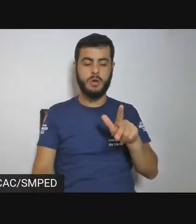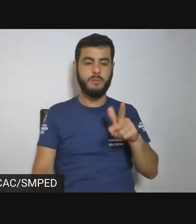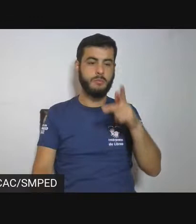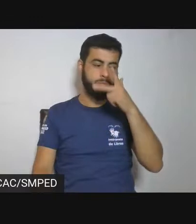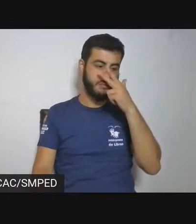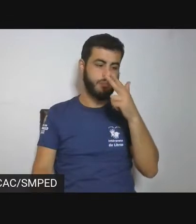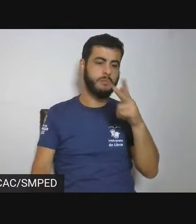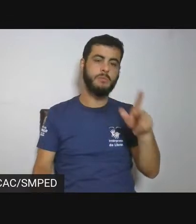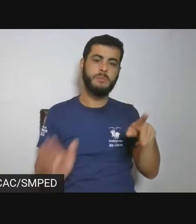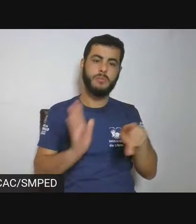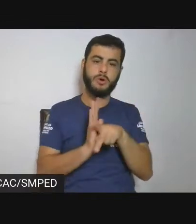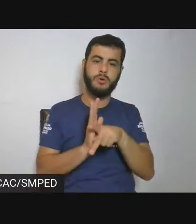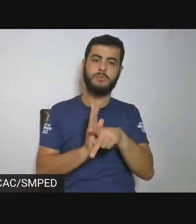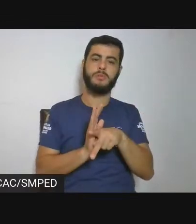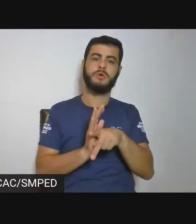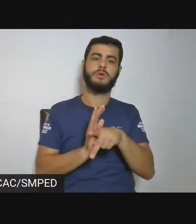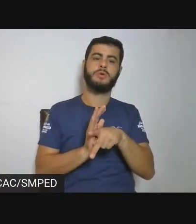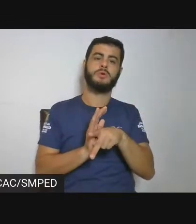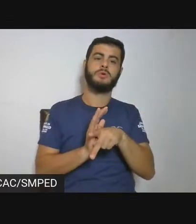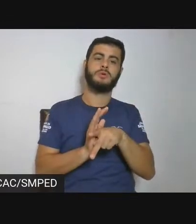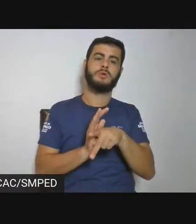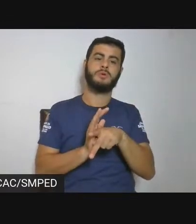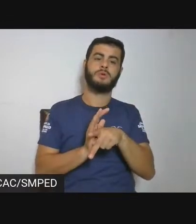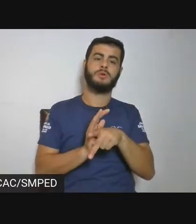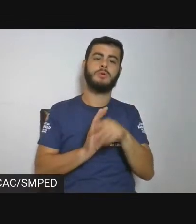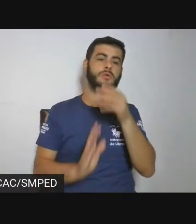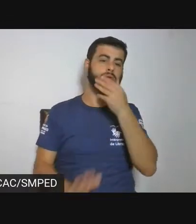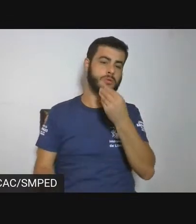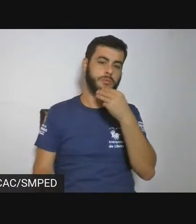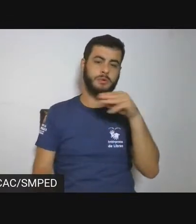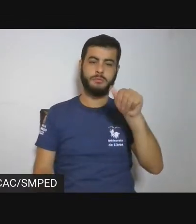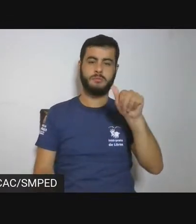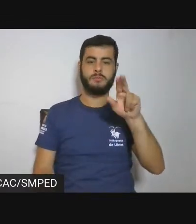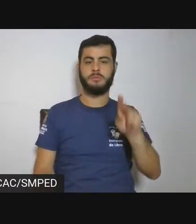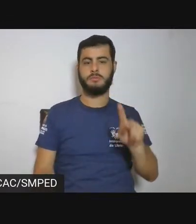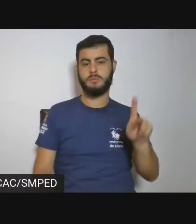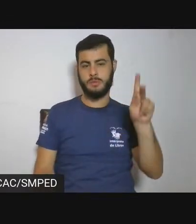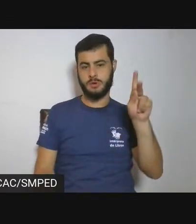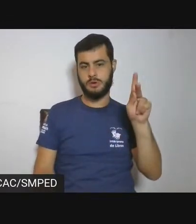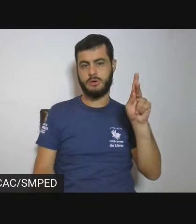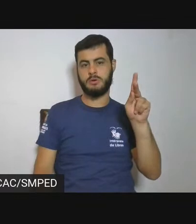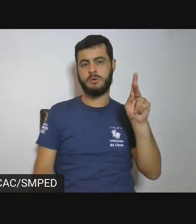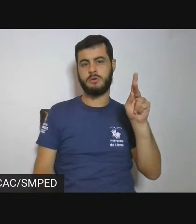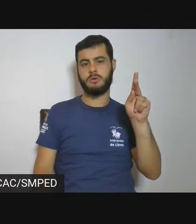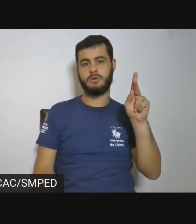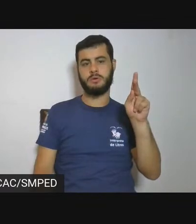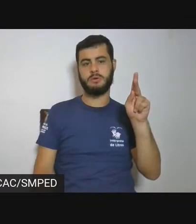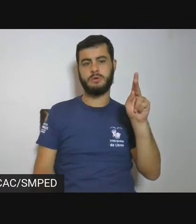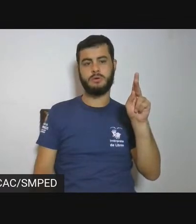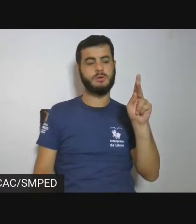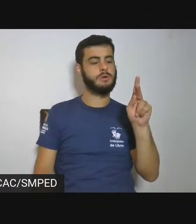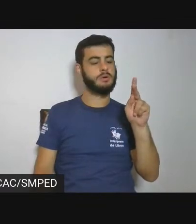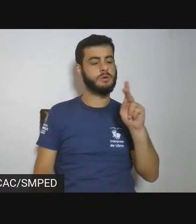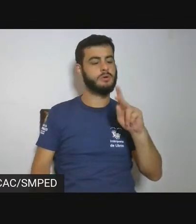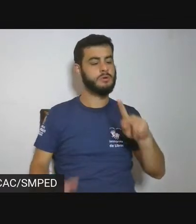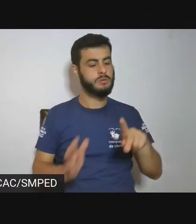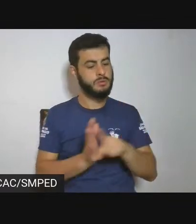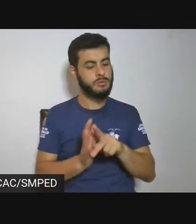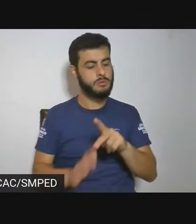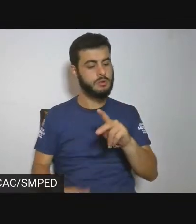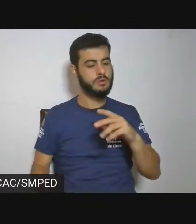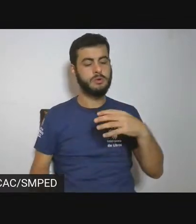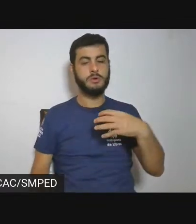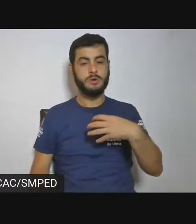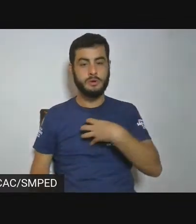antropólogo Mark Auger, que era dos aeroportos, dos lugares de trânsito. Não